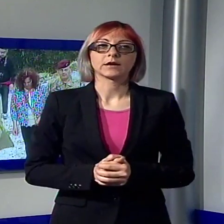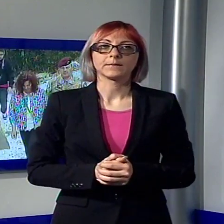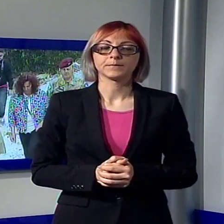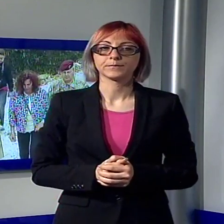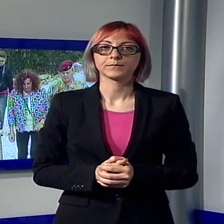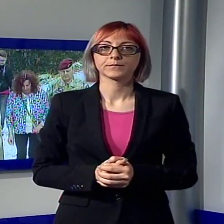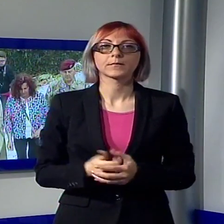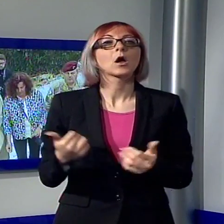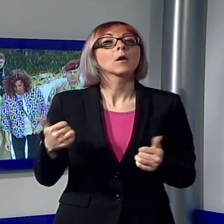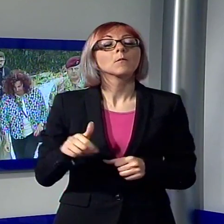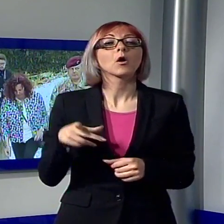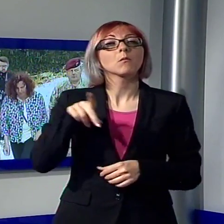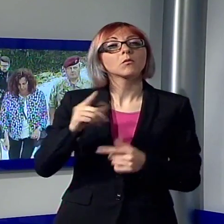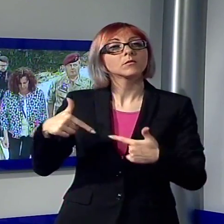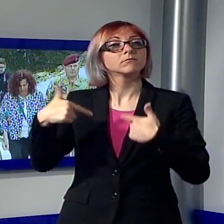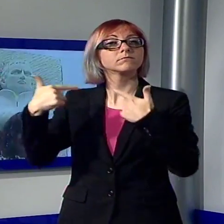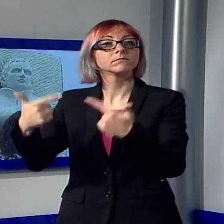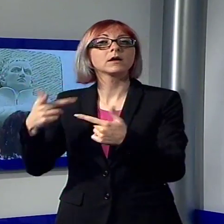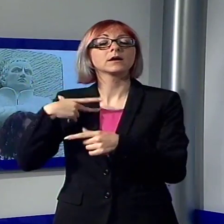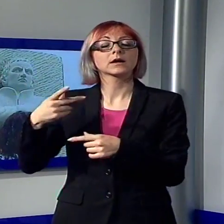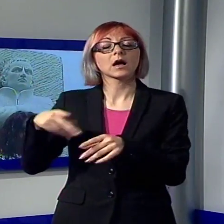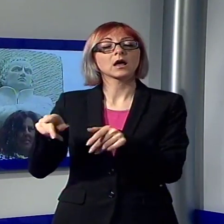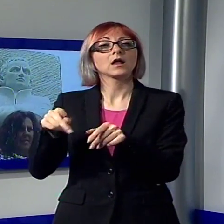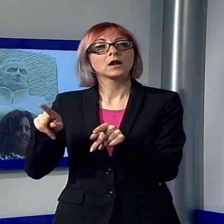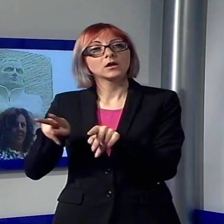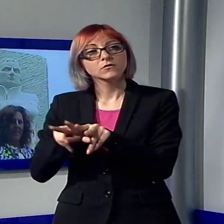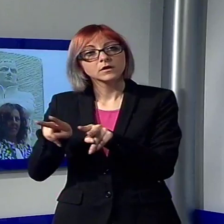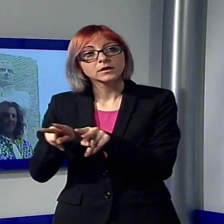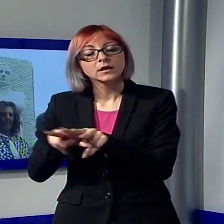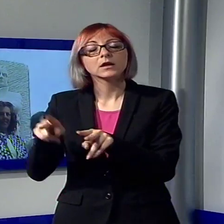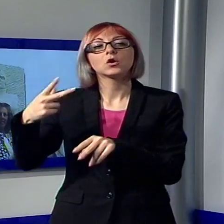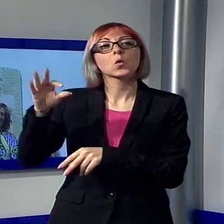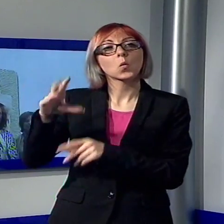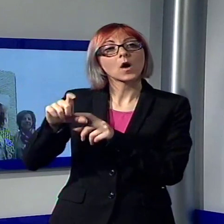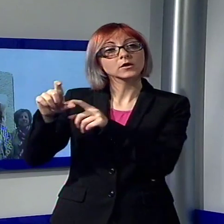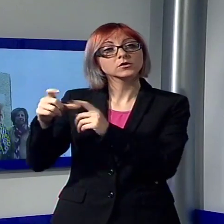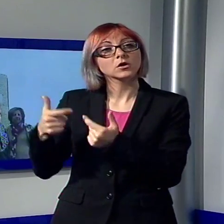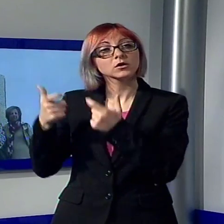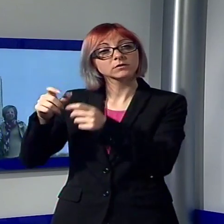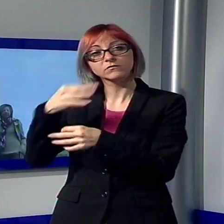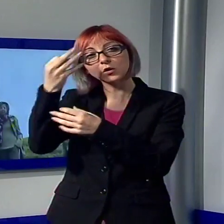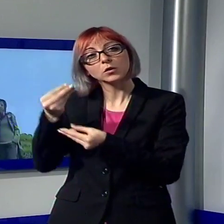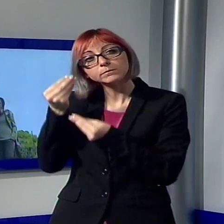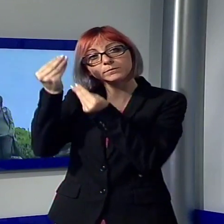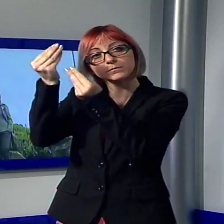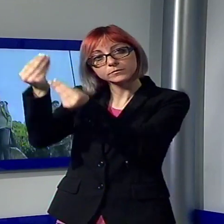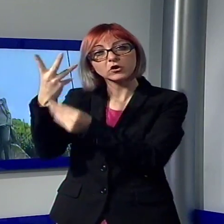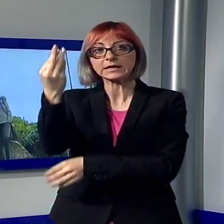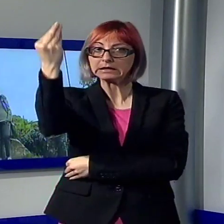guardia privata uccisa a Bagdad. Ed è stata proprio Graziella Quattrocchi a posare il mazzo ai piedi della statua che ricorda il